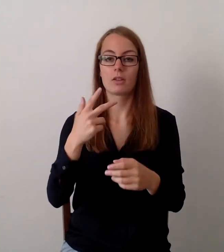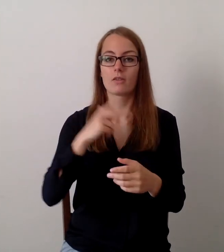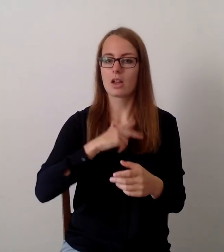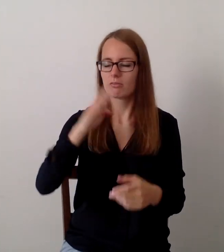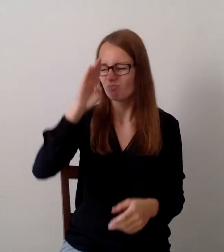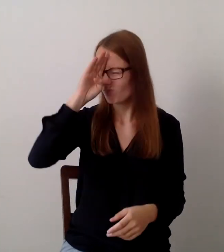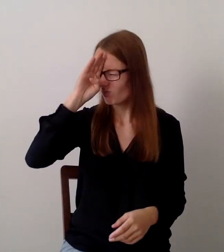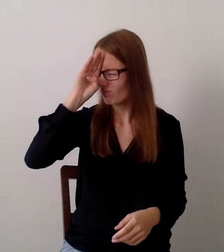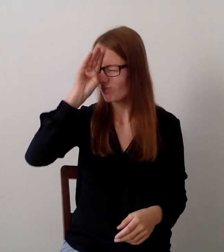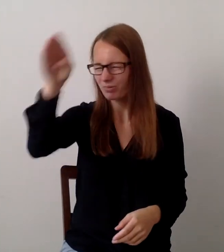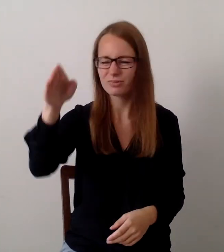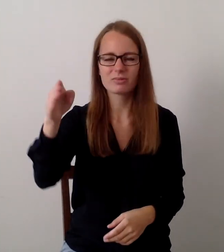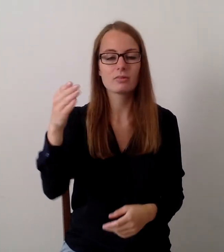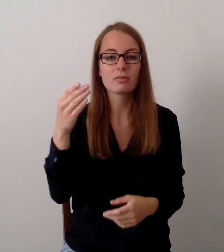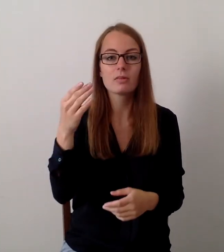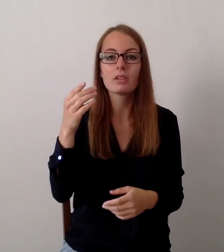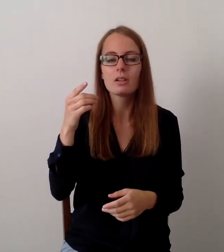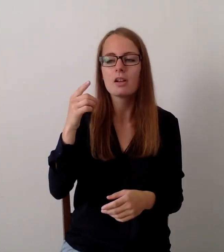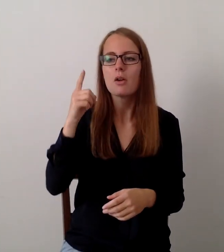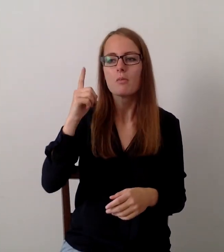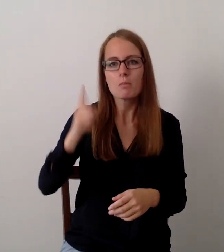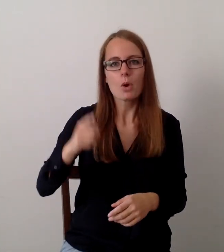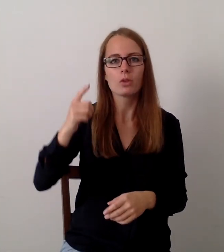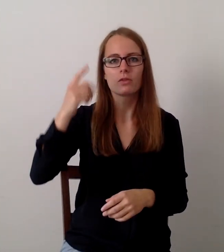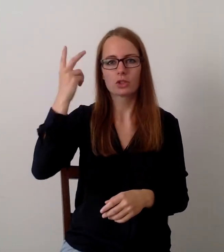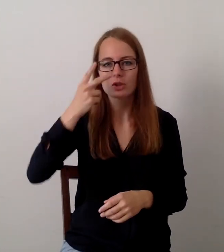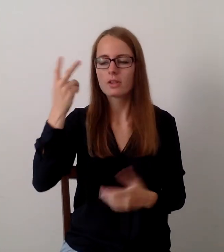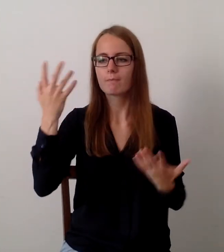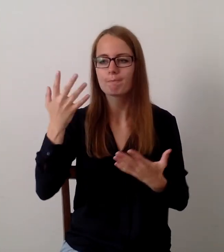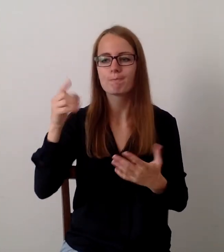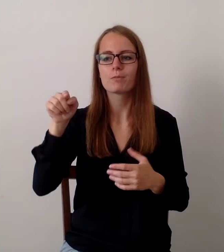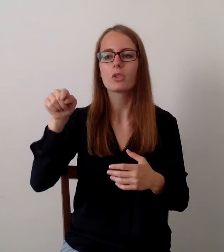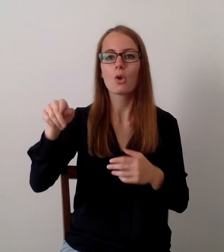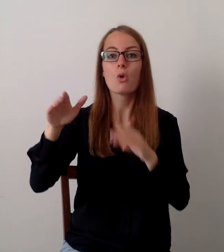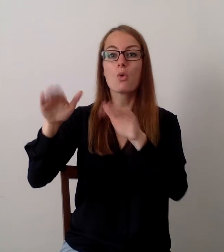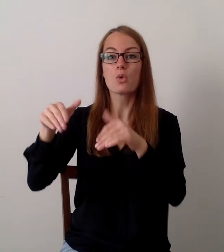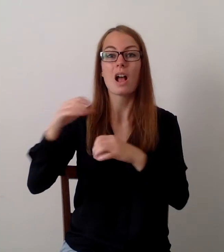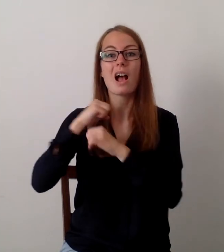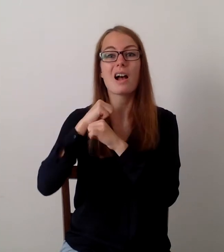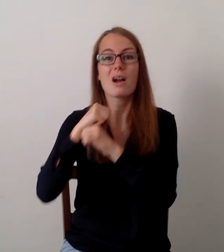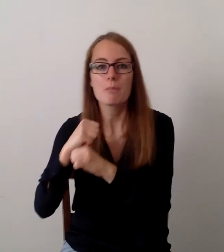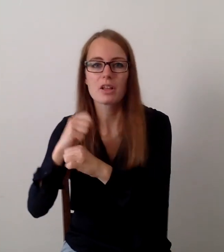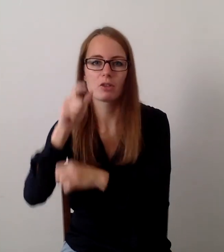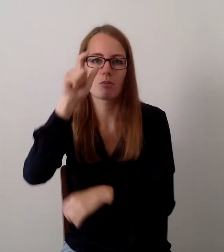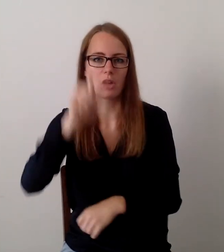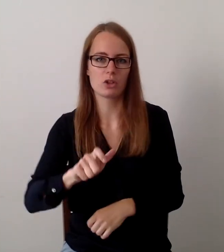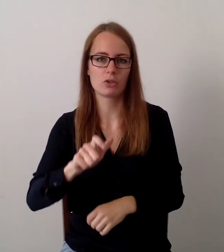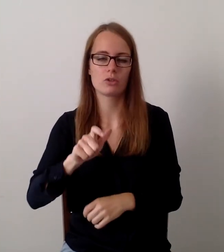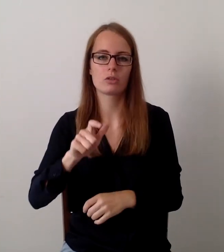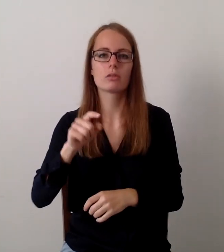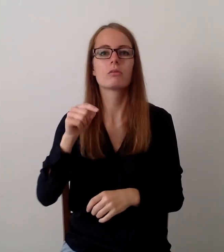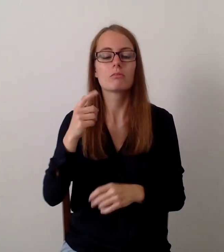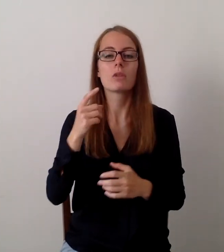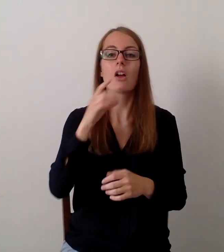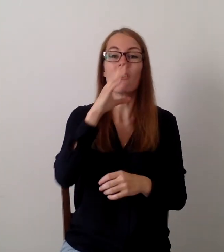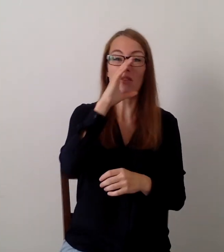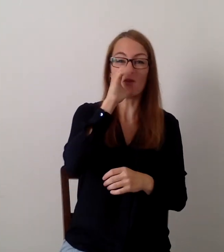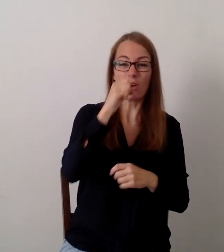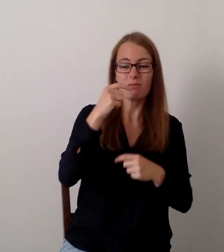was man eigentlich feststellen muss, ist, der Hund ist abhängig von Menschen. Und durch Domestikationsprozesse kann man viel mit ihm machen.